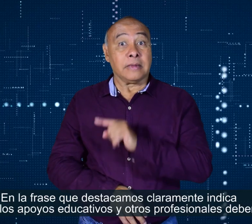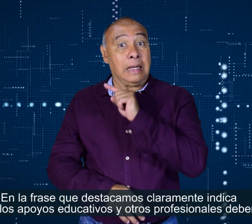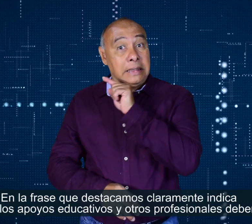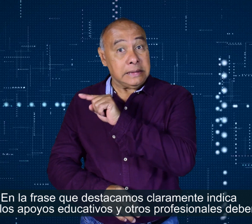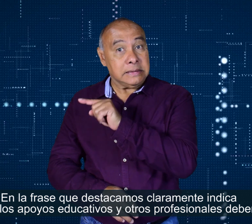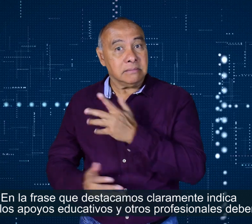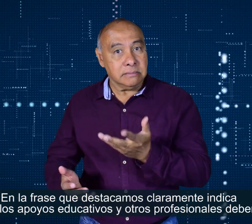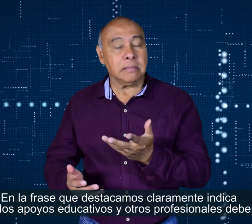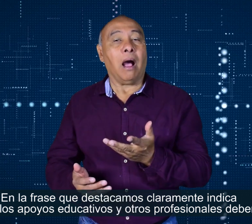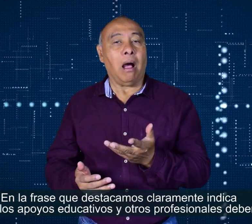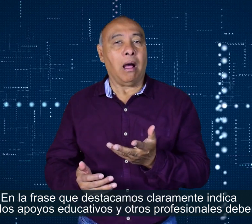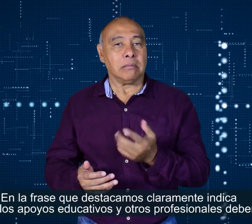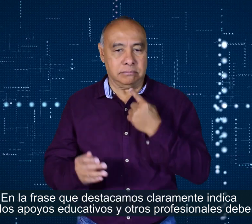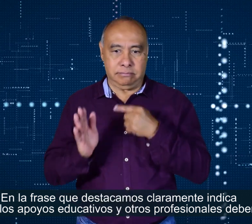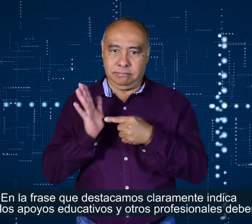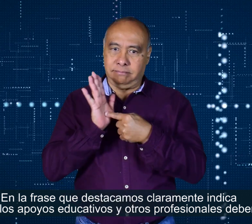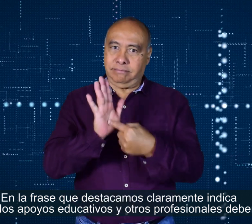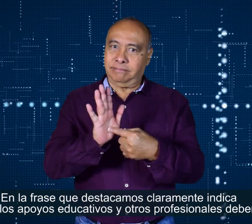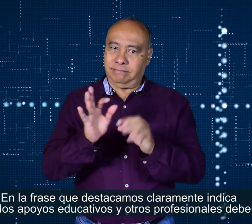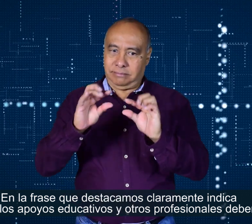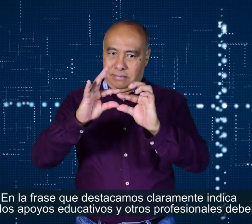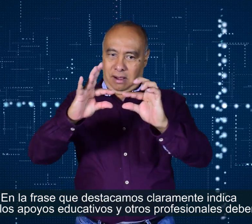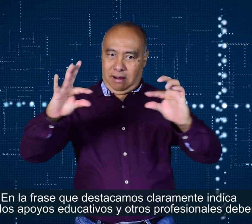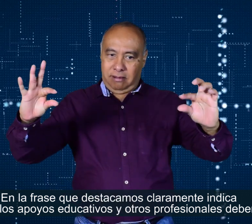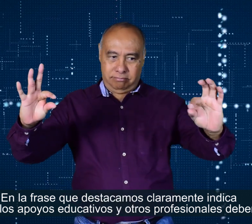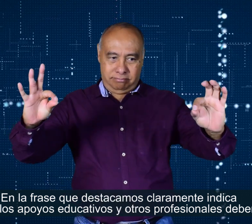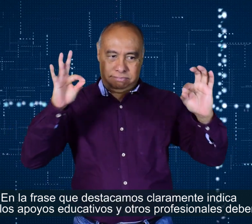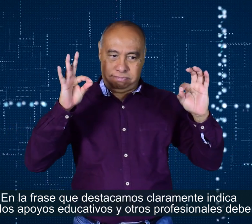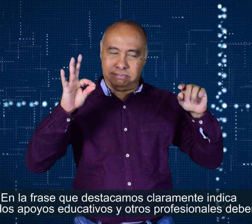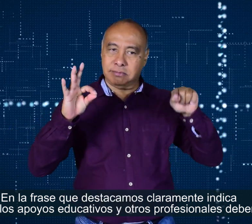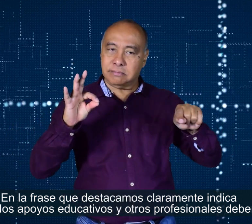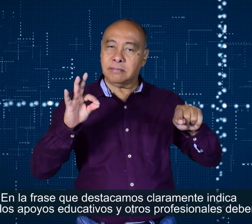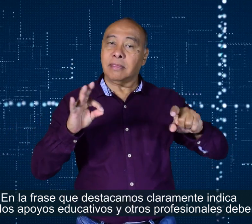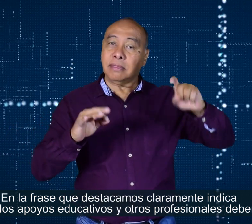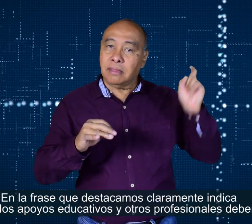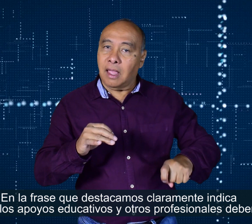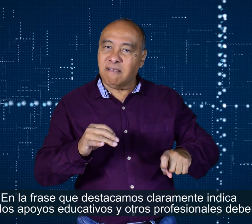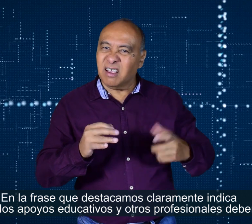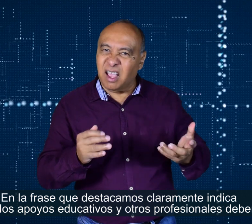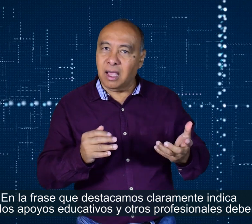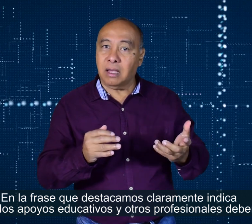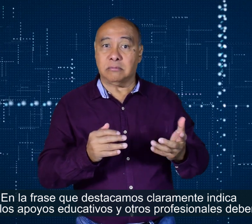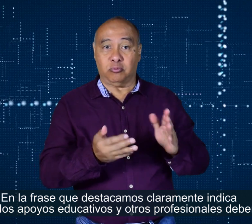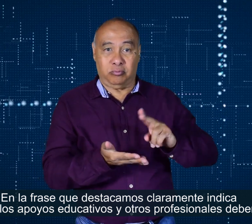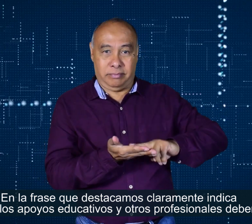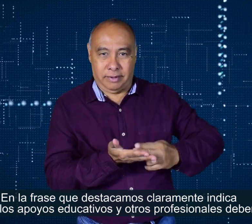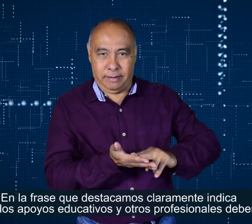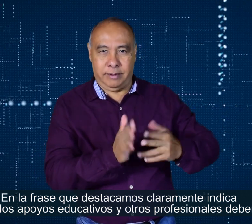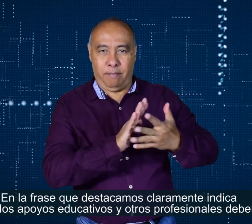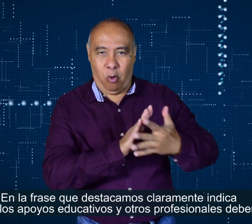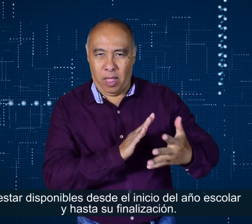En la frase que destacamos, claramente indica que los apoyos educativos y otros profesionales deben estar